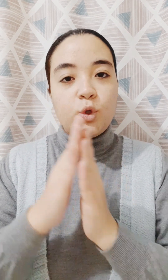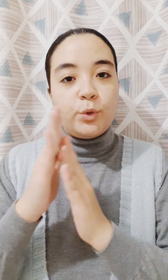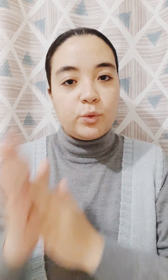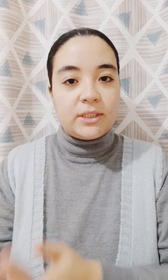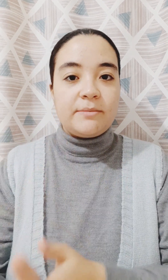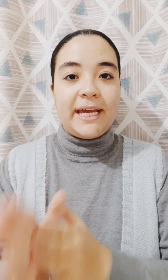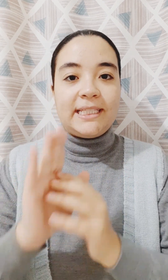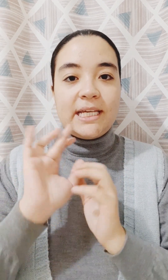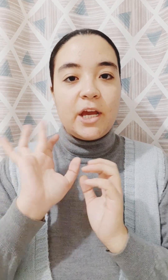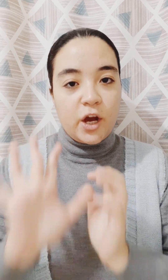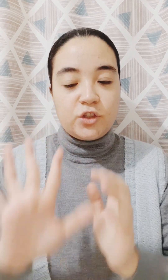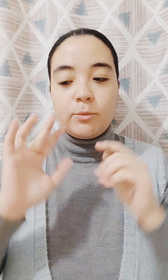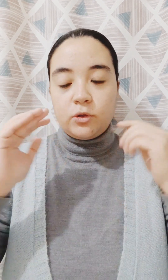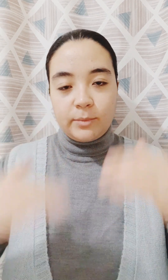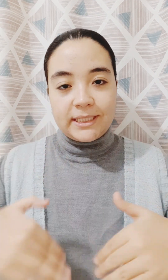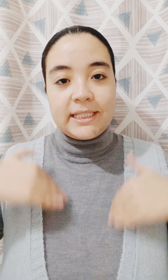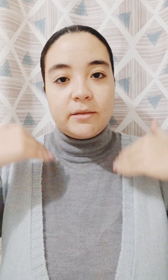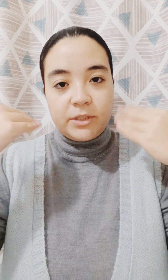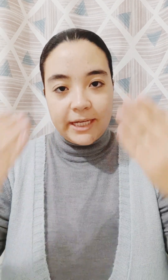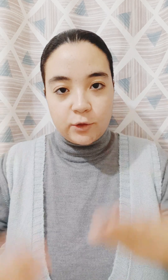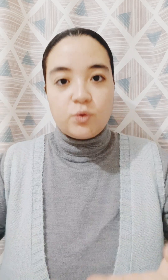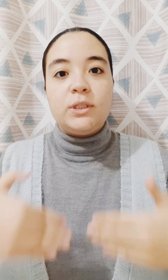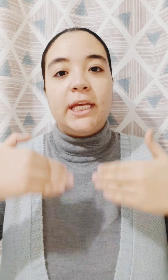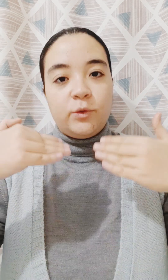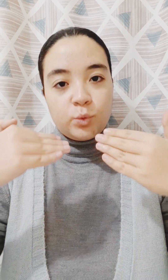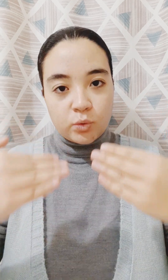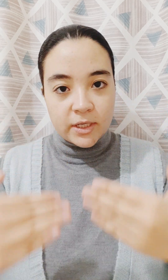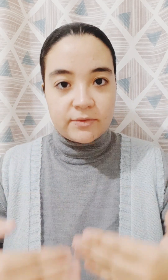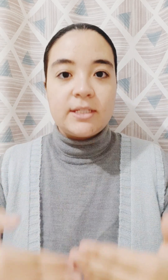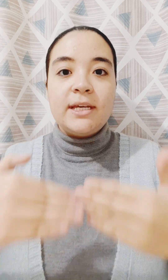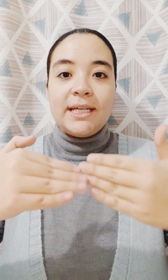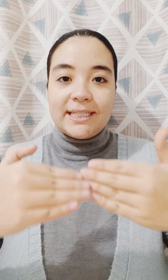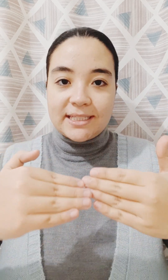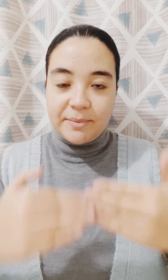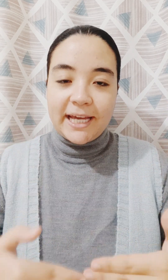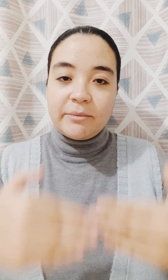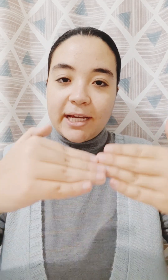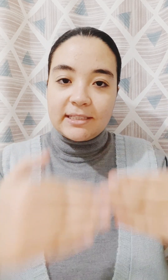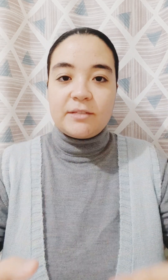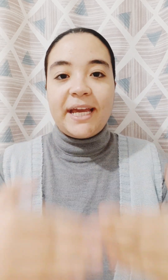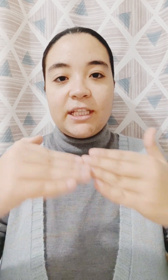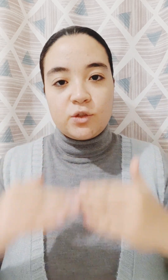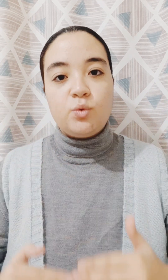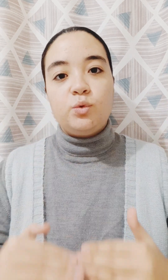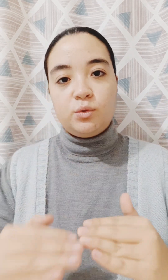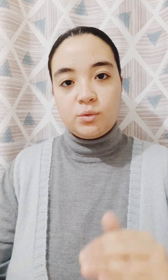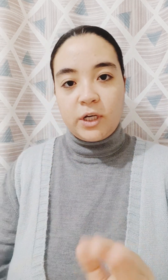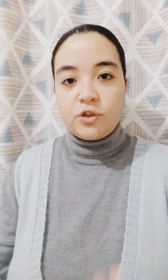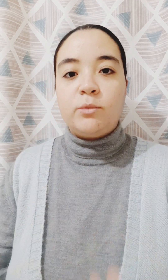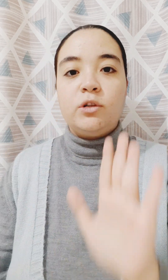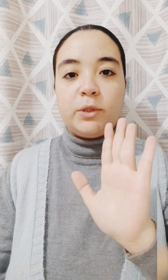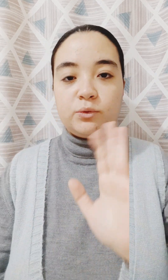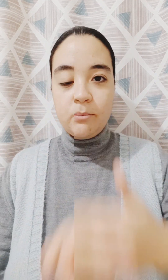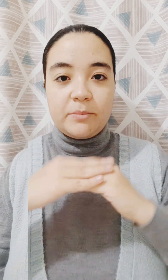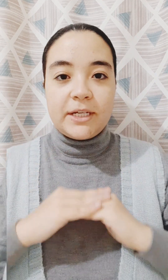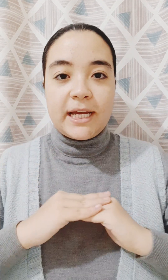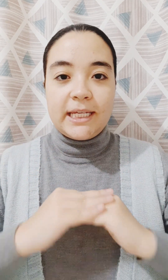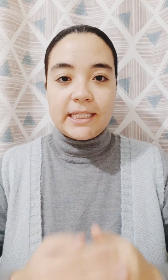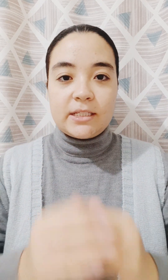التسبيحات عشر مرات بعد ذلك نرجع نسجد ثاني و نقول نفس التسبيحات بعد تسبيحات السجود عشر مرات بعد ذلك عند ذلك نرجع نجلس